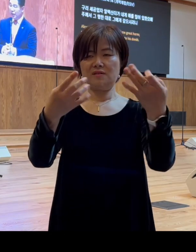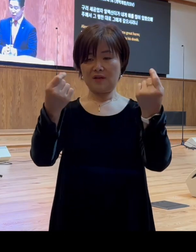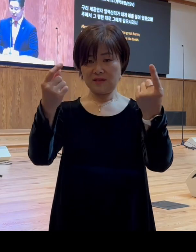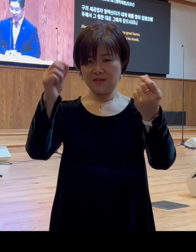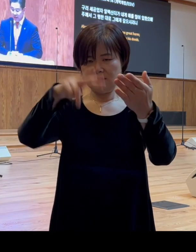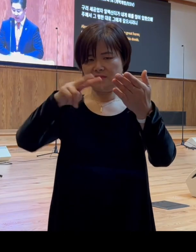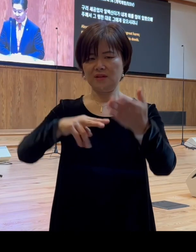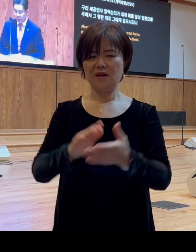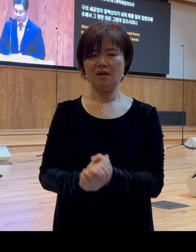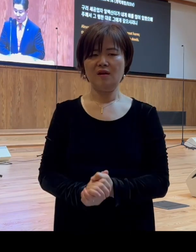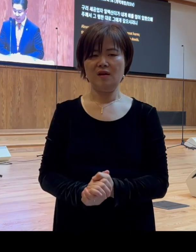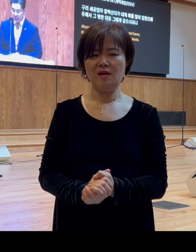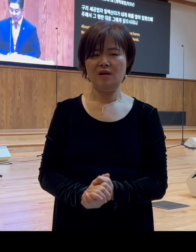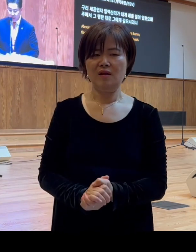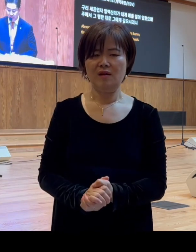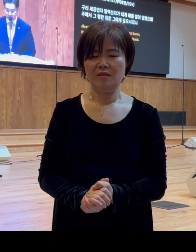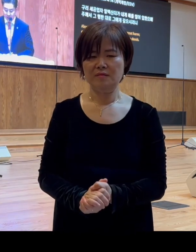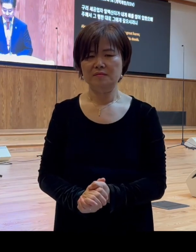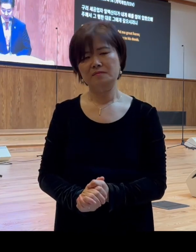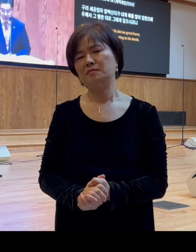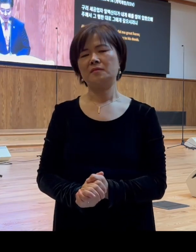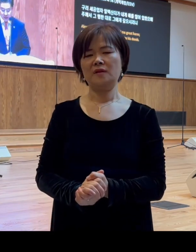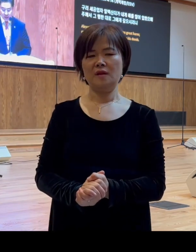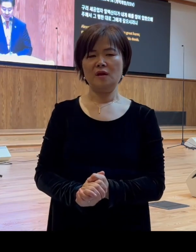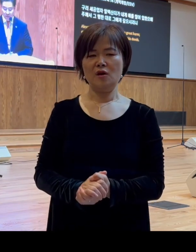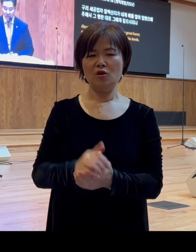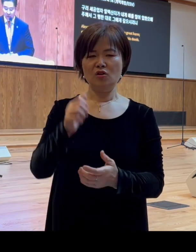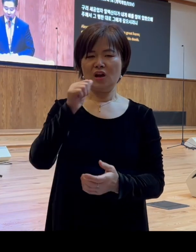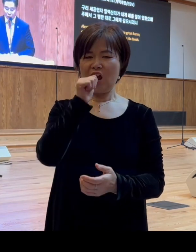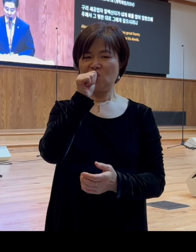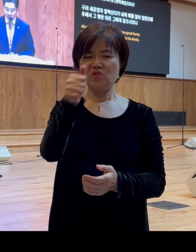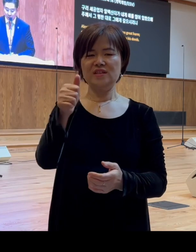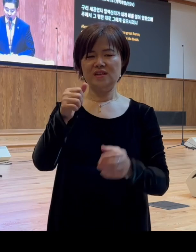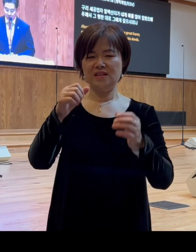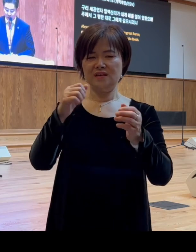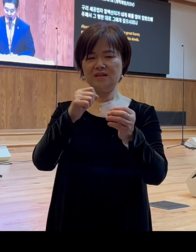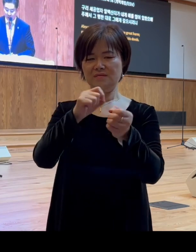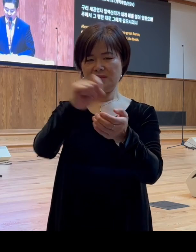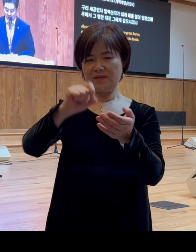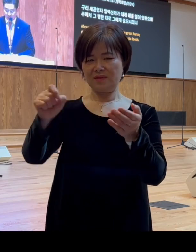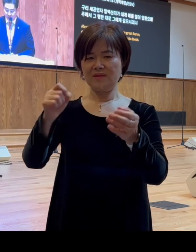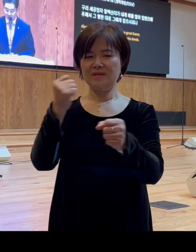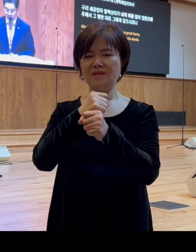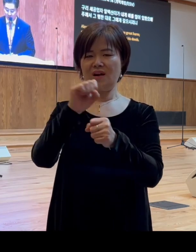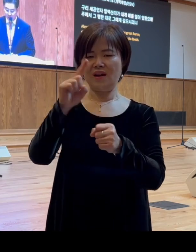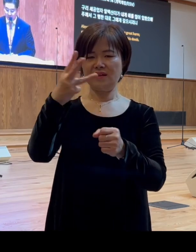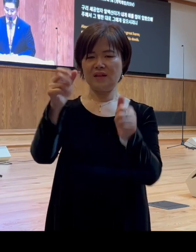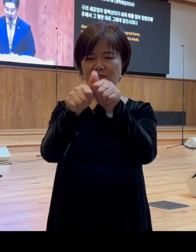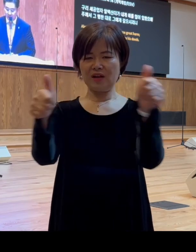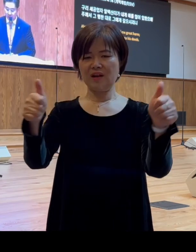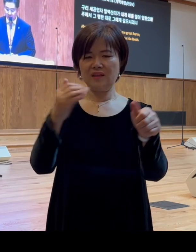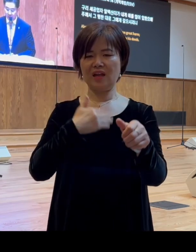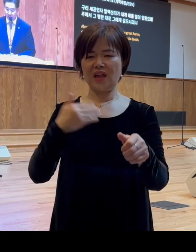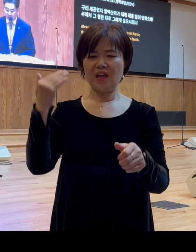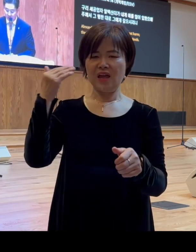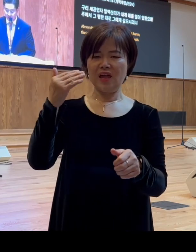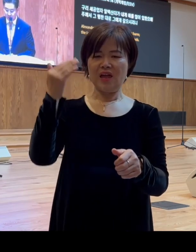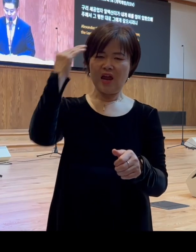디모데우서 4장 14절 시작 구리 세공업자 알렉산더가 내게 해를 많이 입혔고